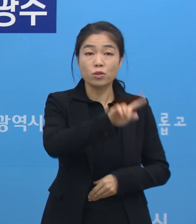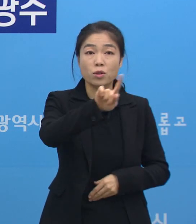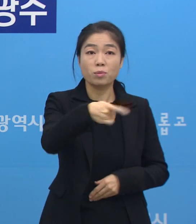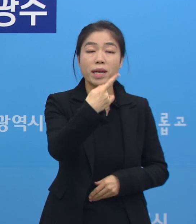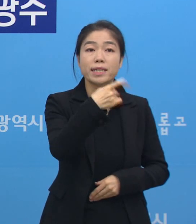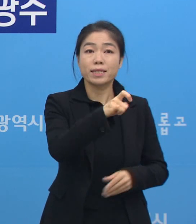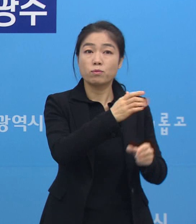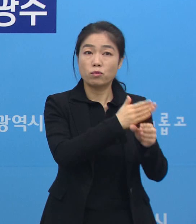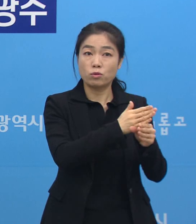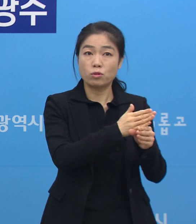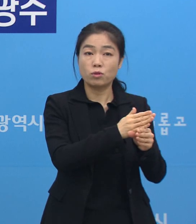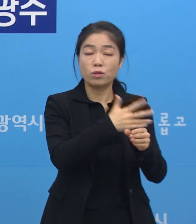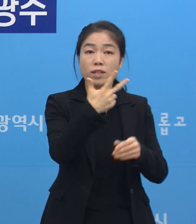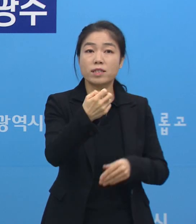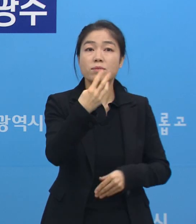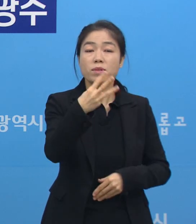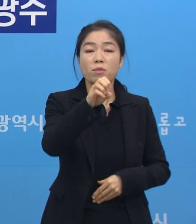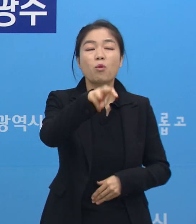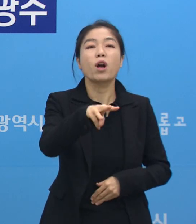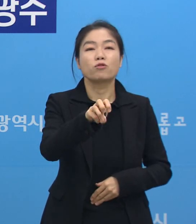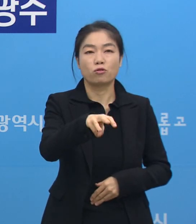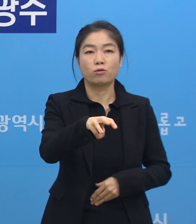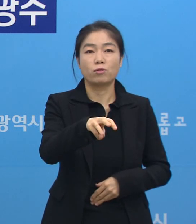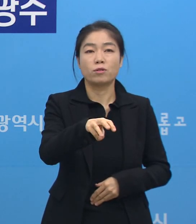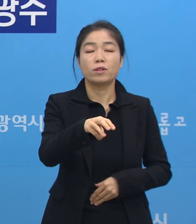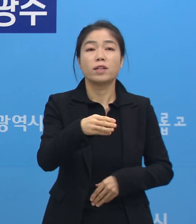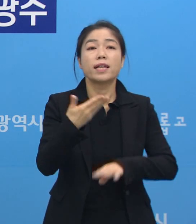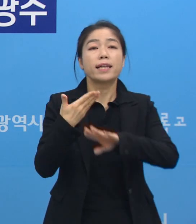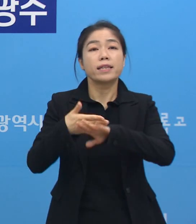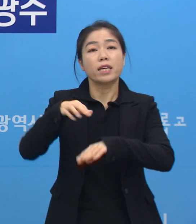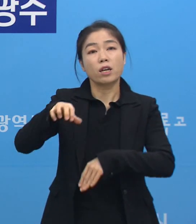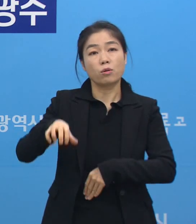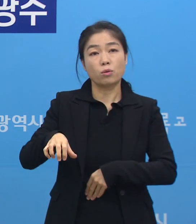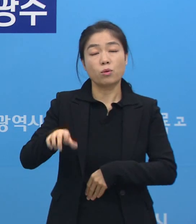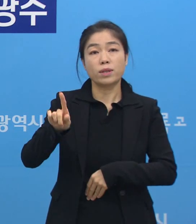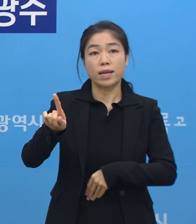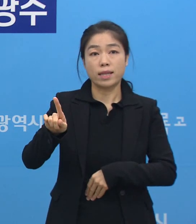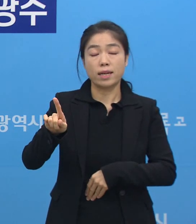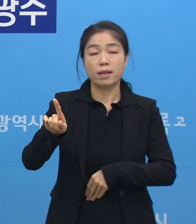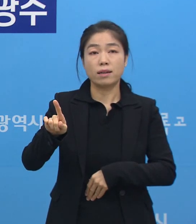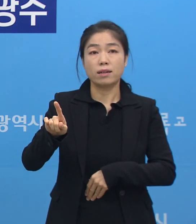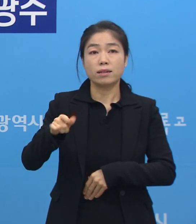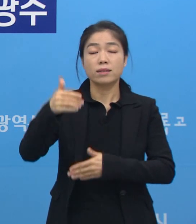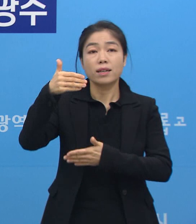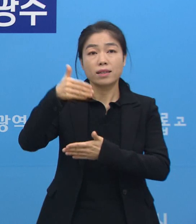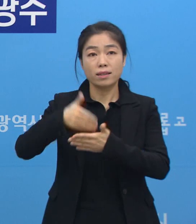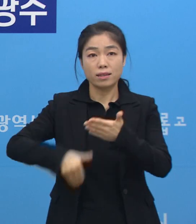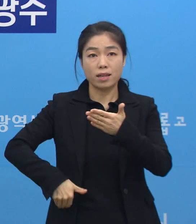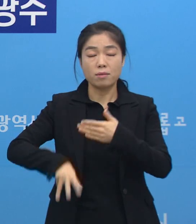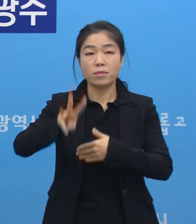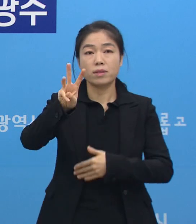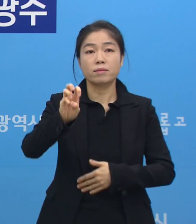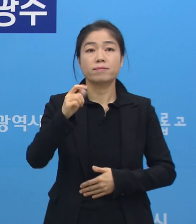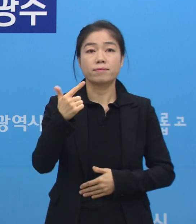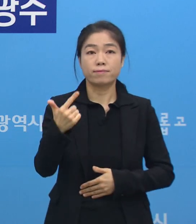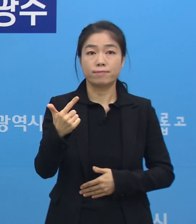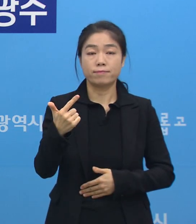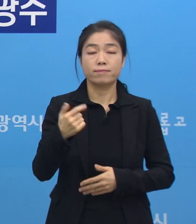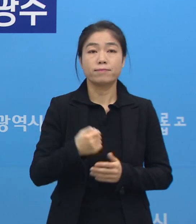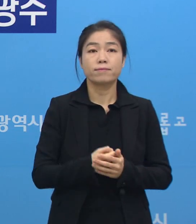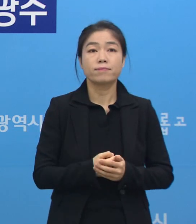110병상 중 73명 광주환자입니다. 타시도환자 1명에 총 잔여병상은 36병상입니다.